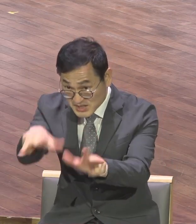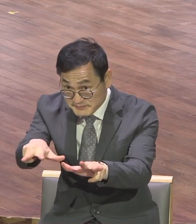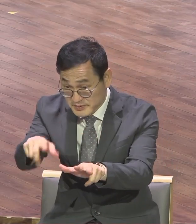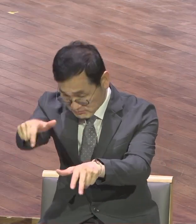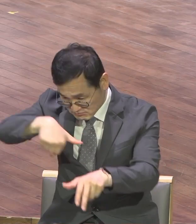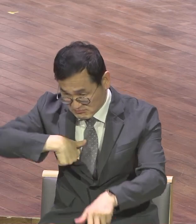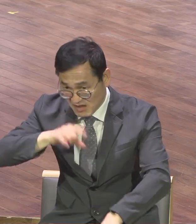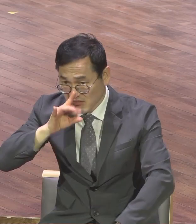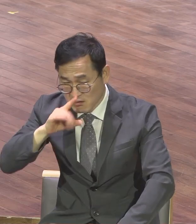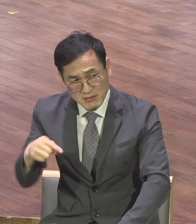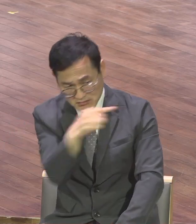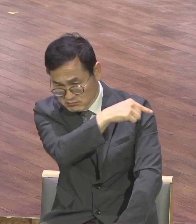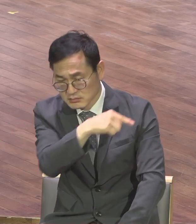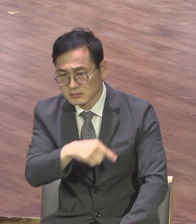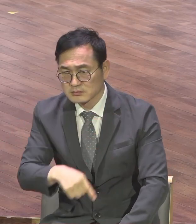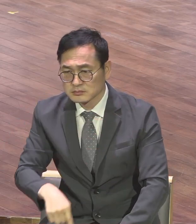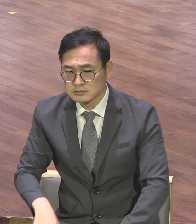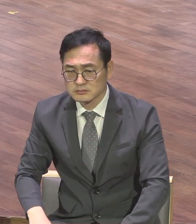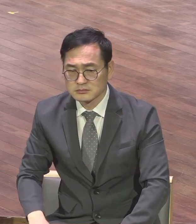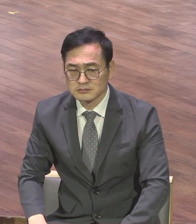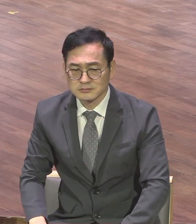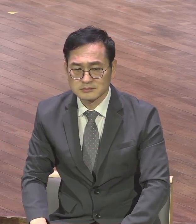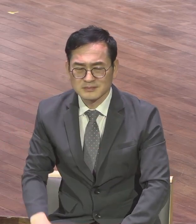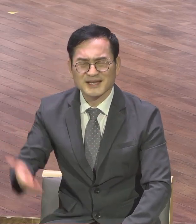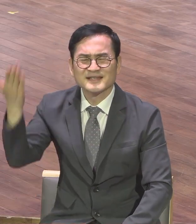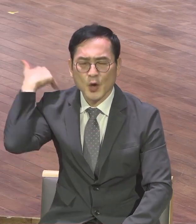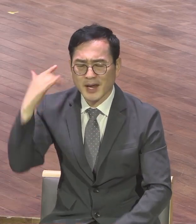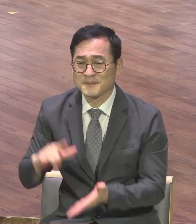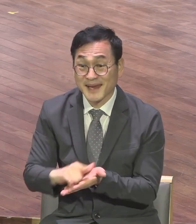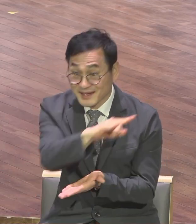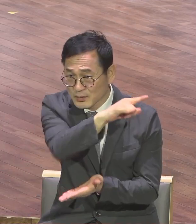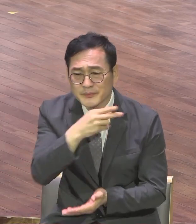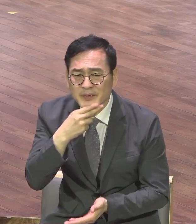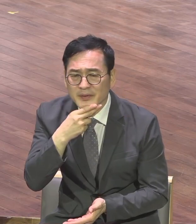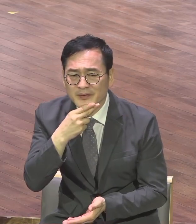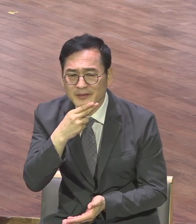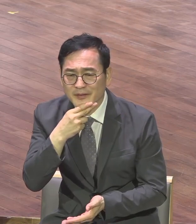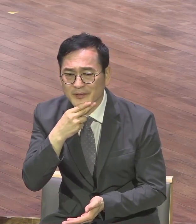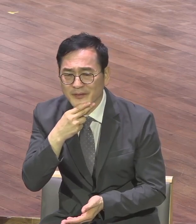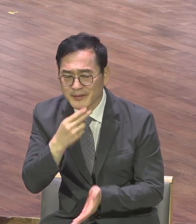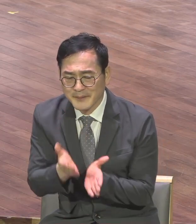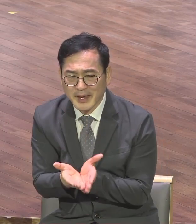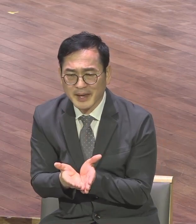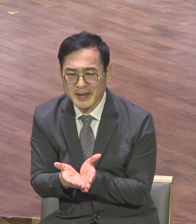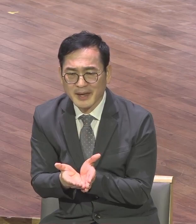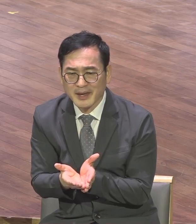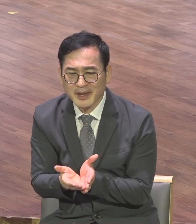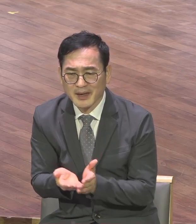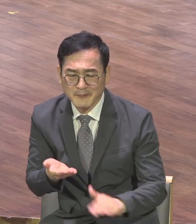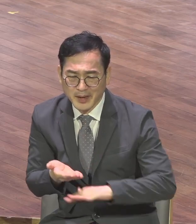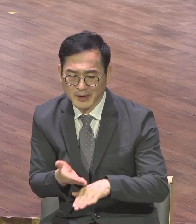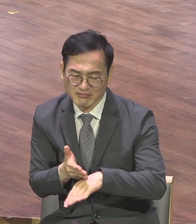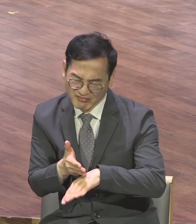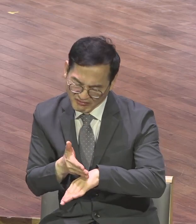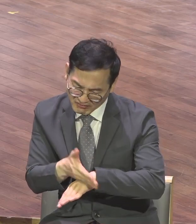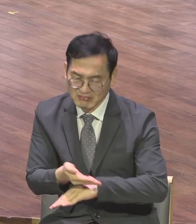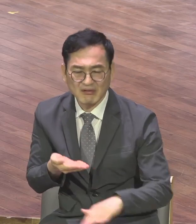것처럼 그렇게 자유롭게 비행기 타고 간 것이 아니었어요 당시에는 비행기도 없었지만 여객선도